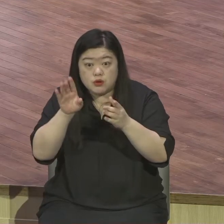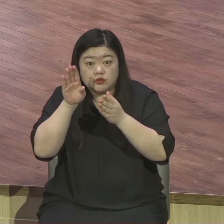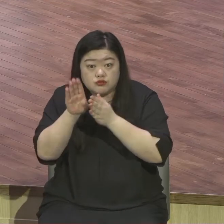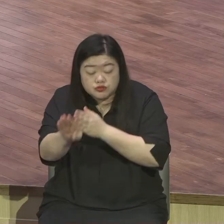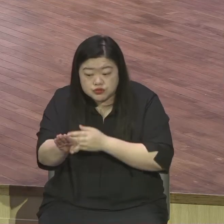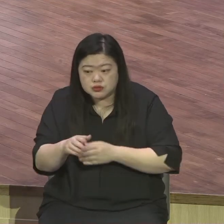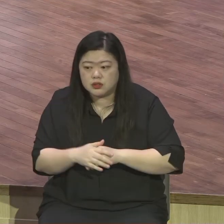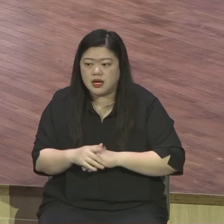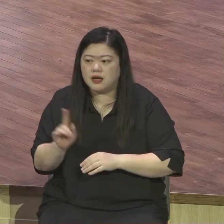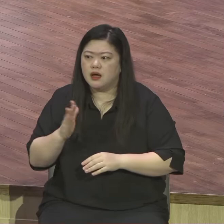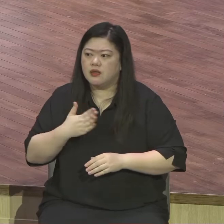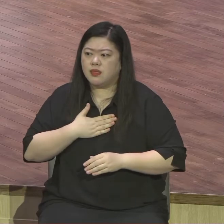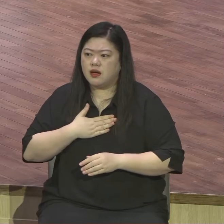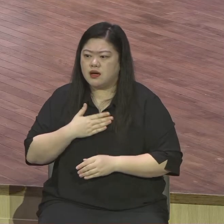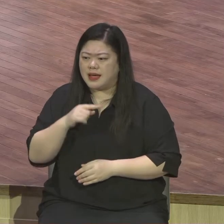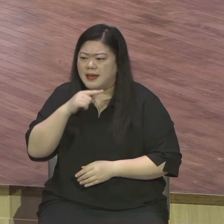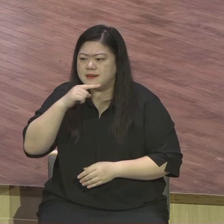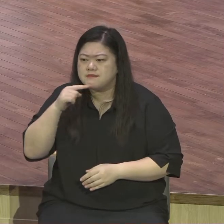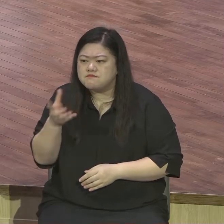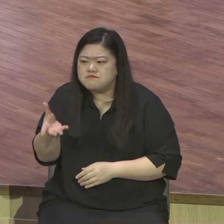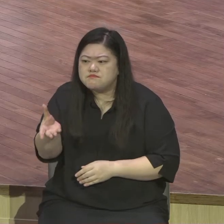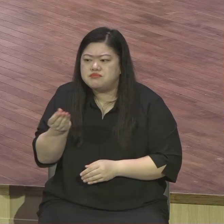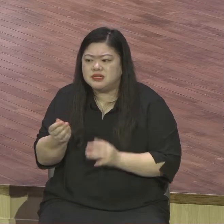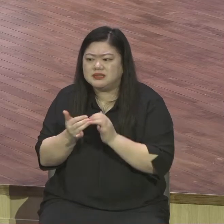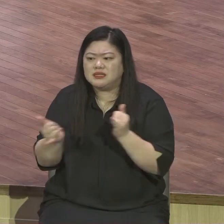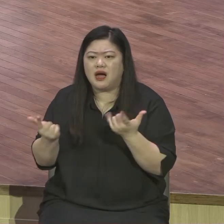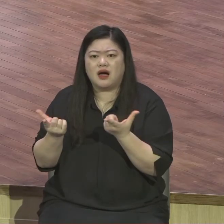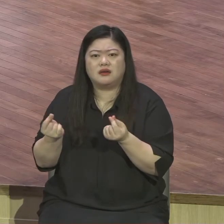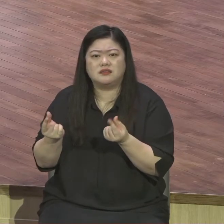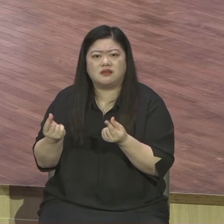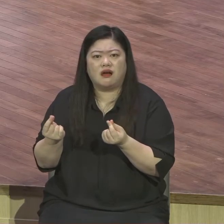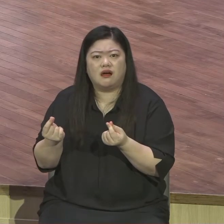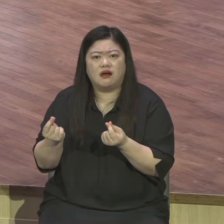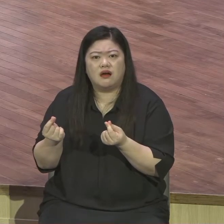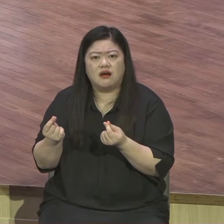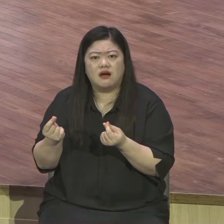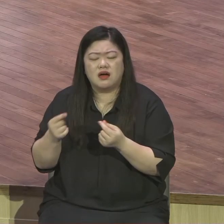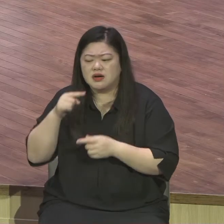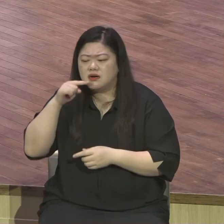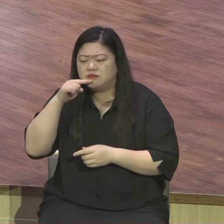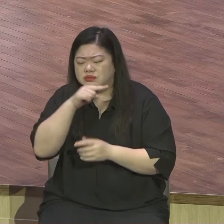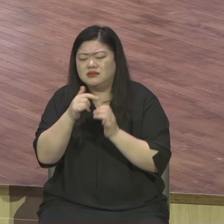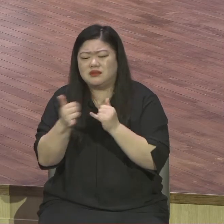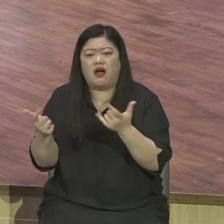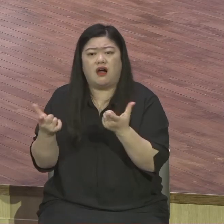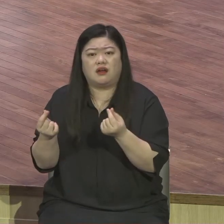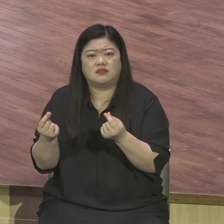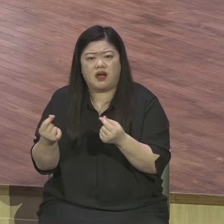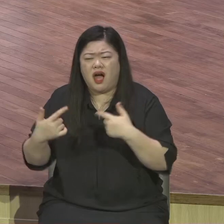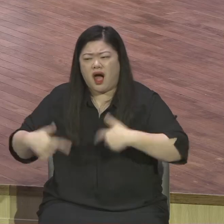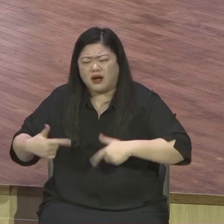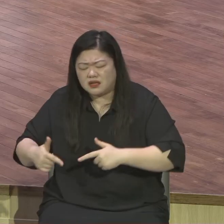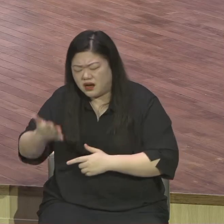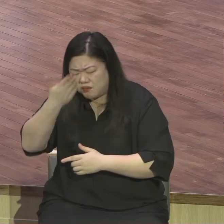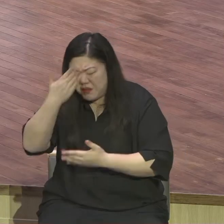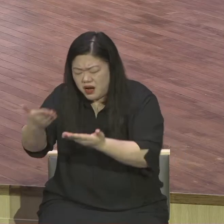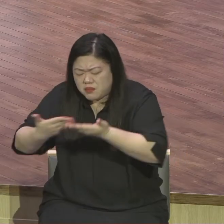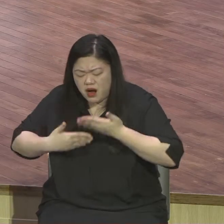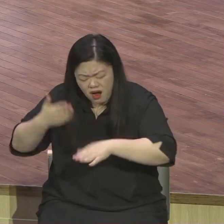보험에 빚진 자로다 빚진 자의식 가지고 살았어요 그래서 보험 때문에요 핍박을